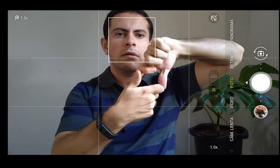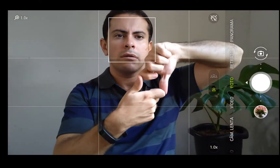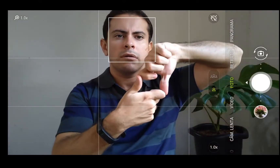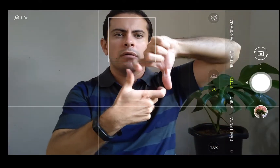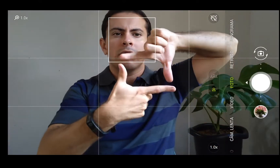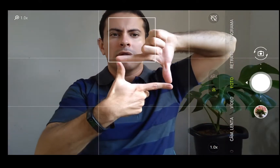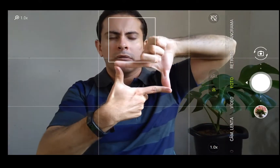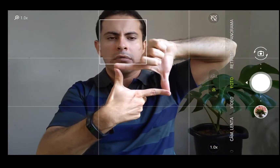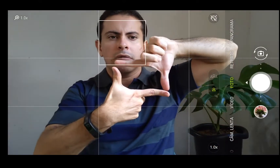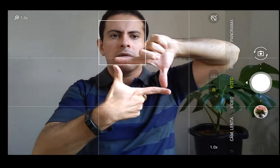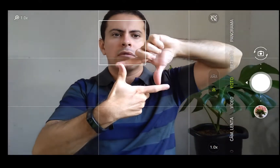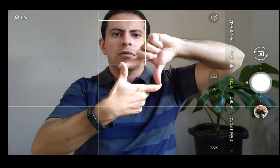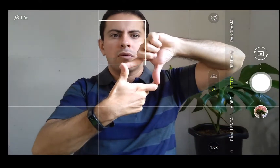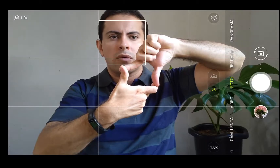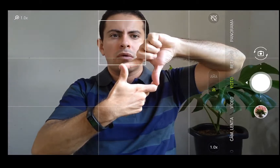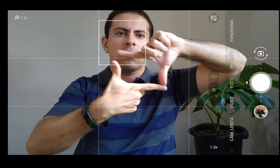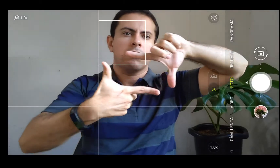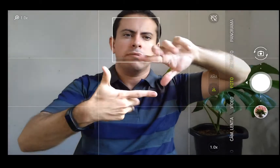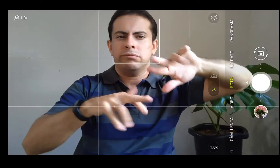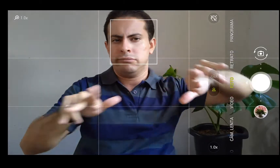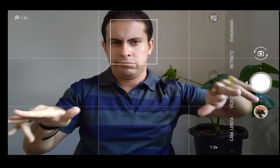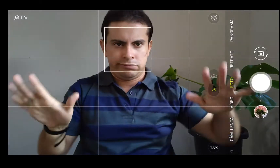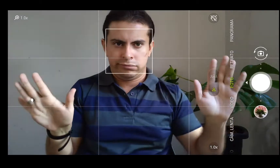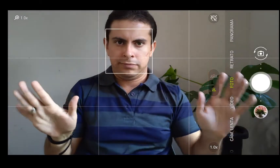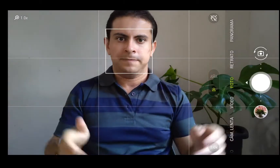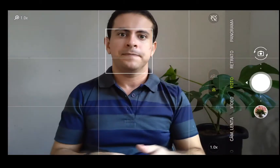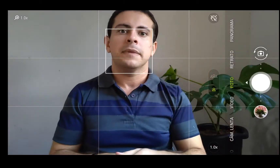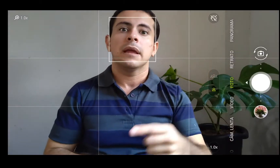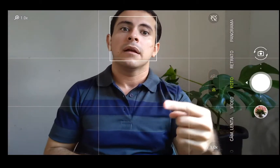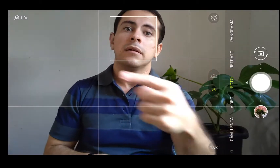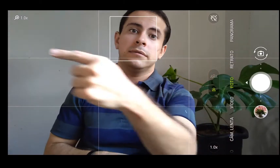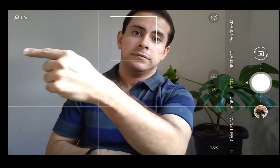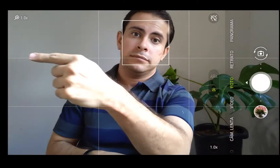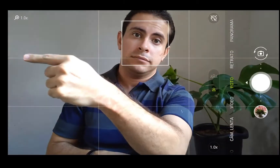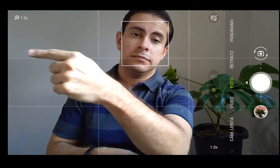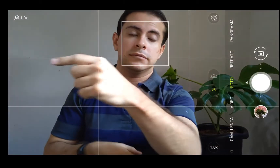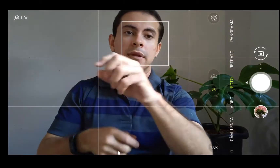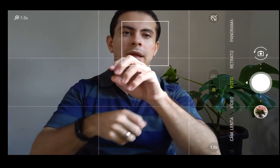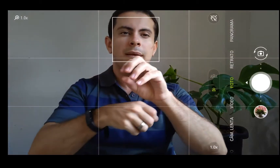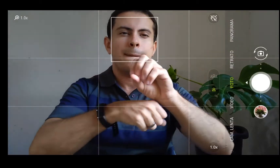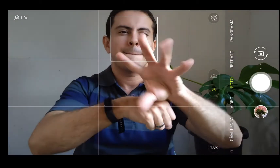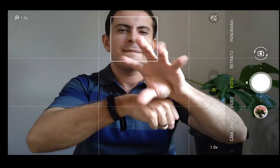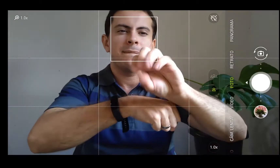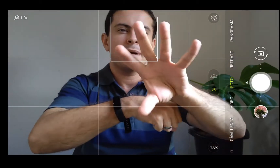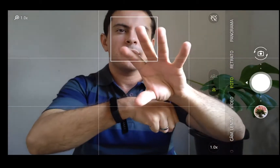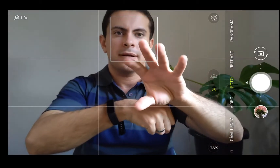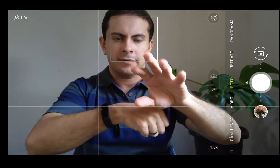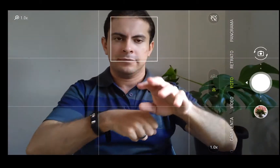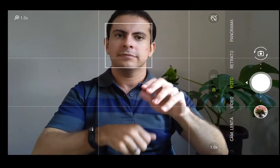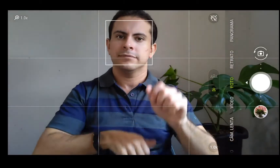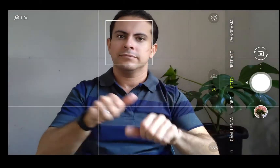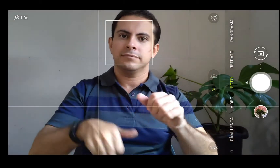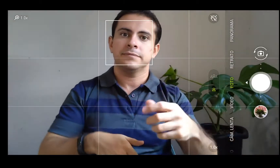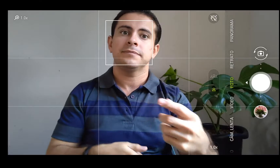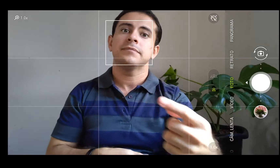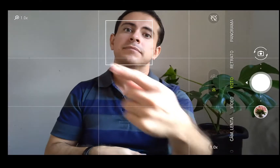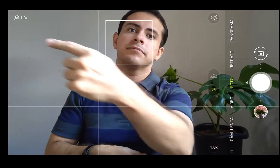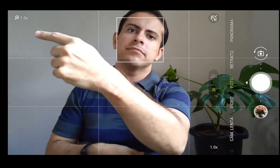16x9, o maior. Também temos aqui a ativação do flash. E aqui alguns